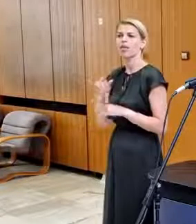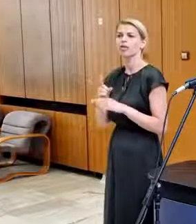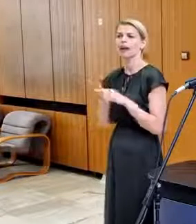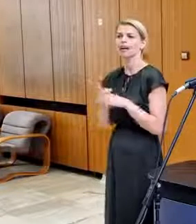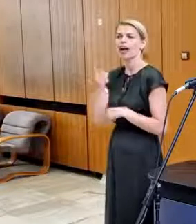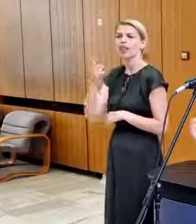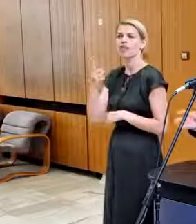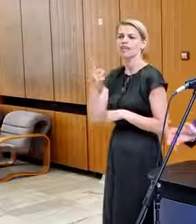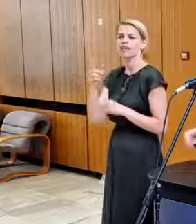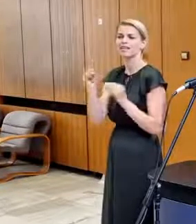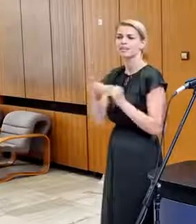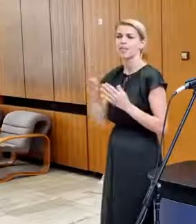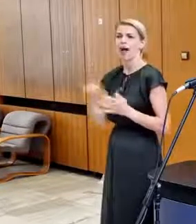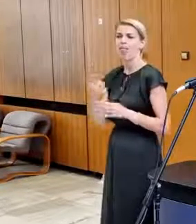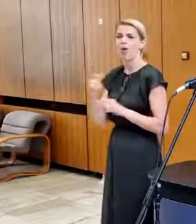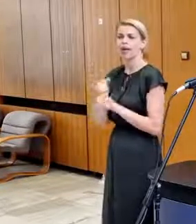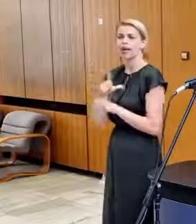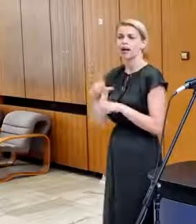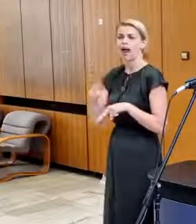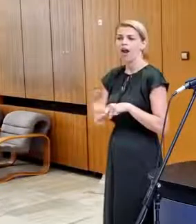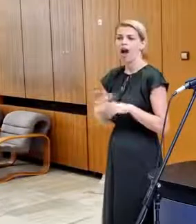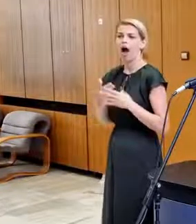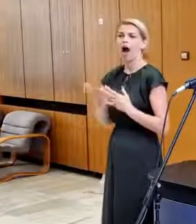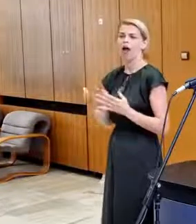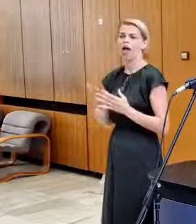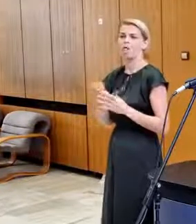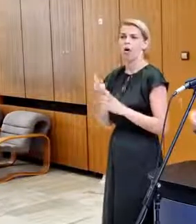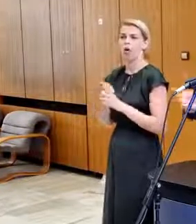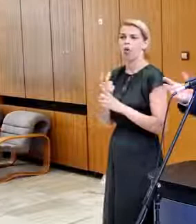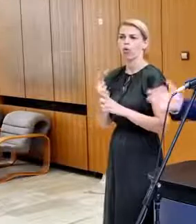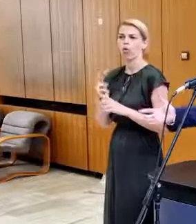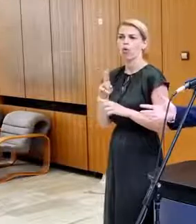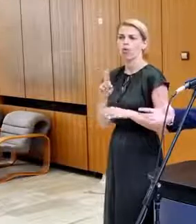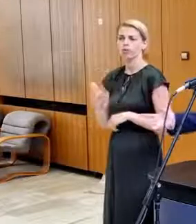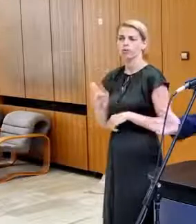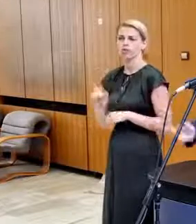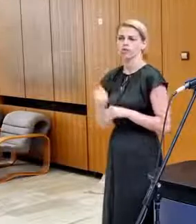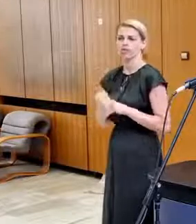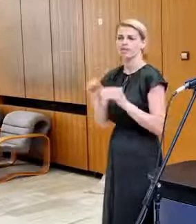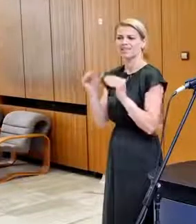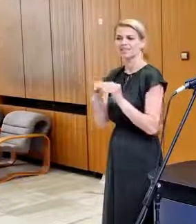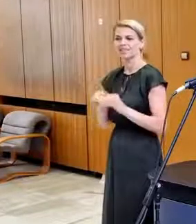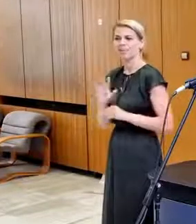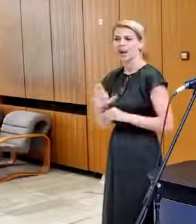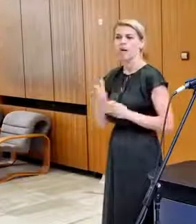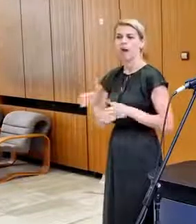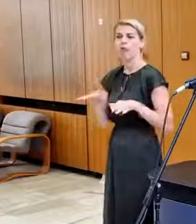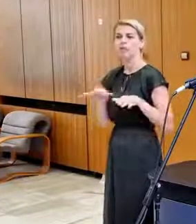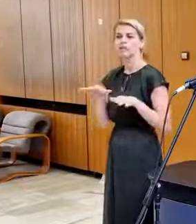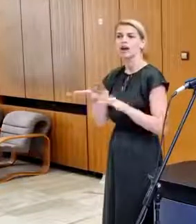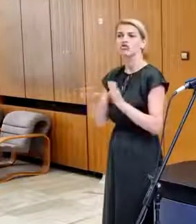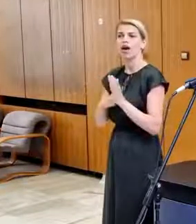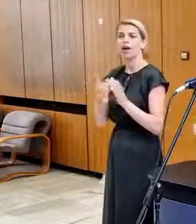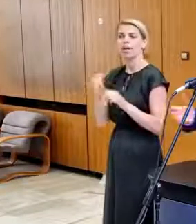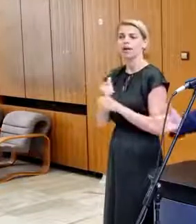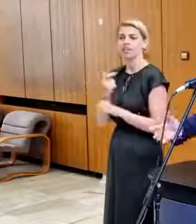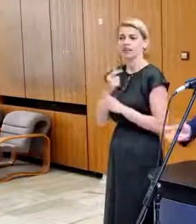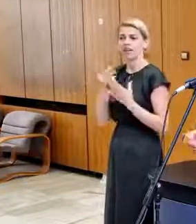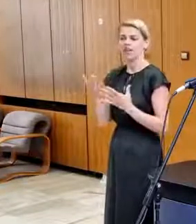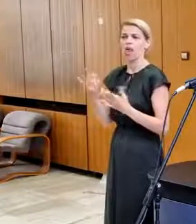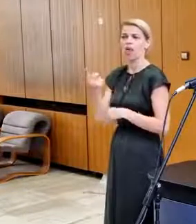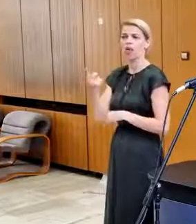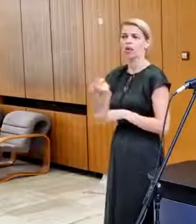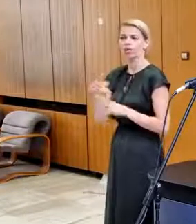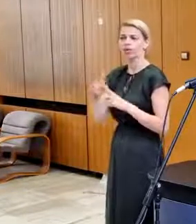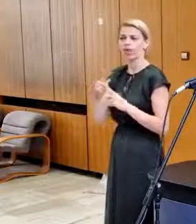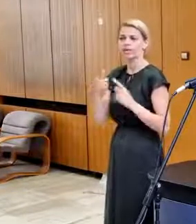protizúčnej obrany IGLA alebo o systéme protizúčnej obrany KUP alebo sa bavíme o stíhačkách Mi-29 a o tankoch